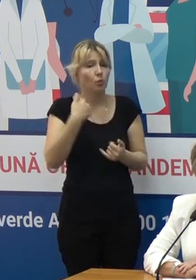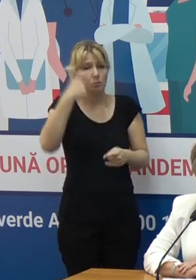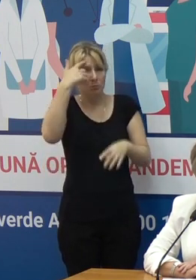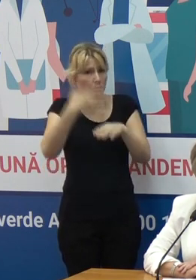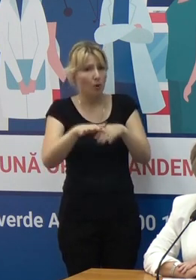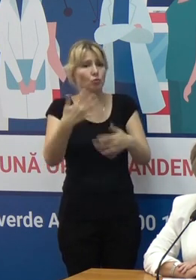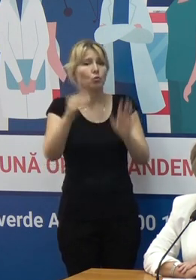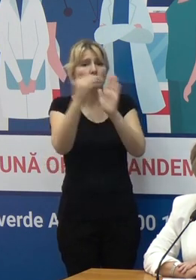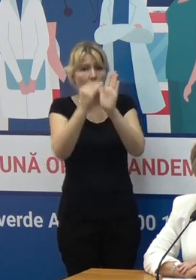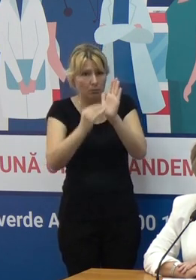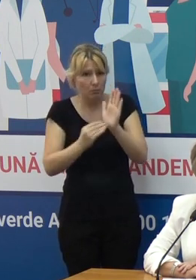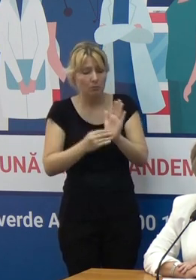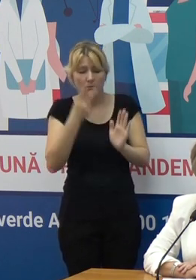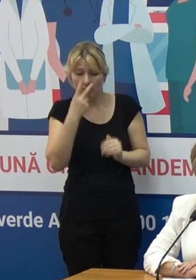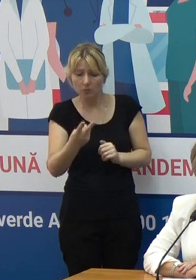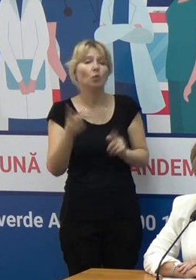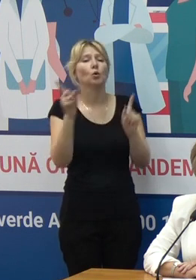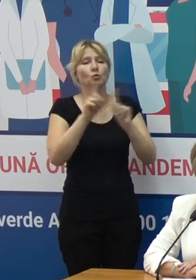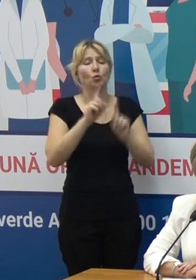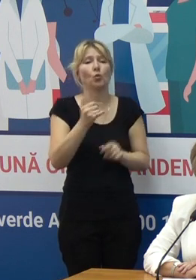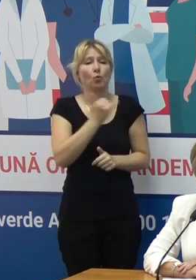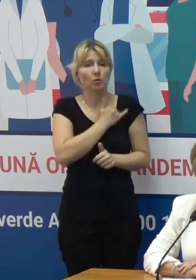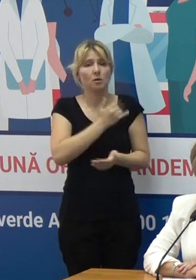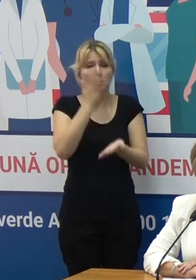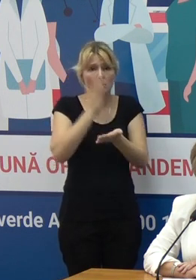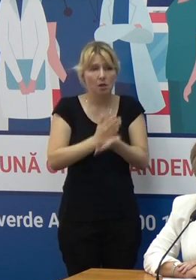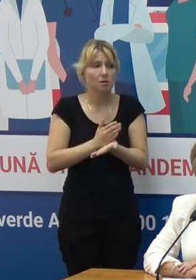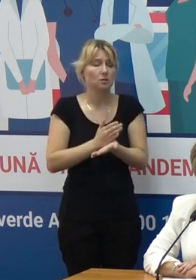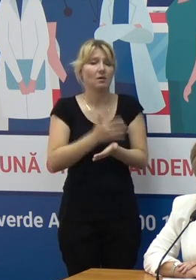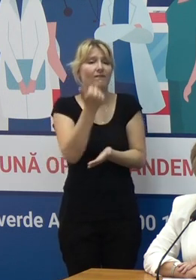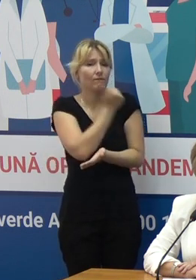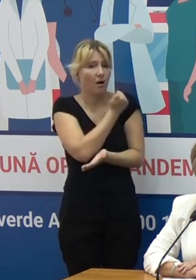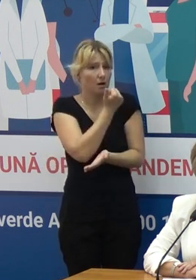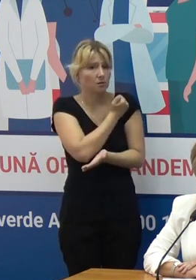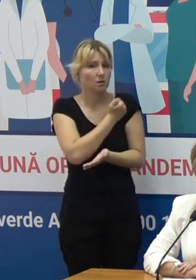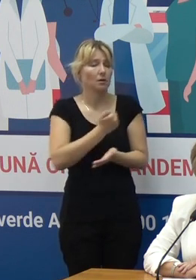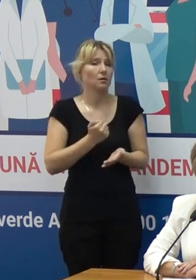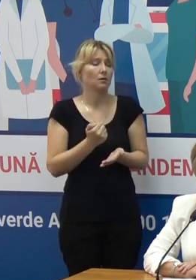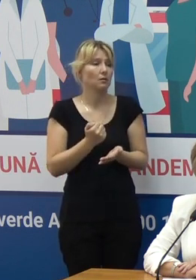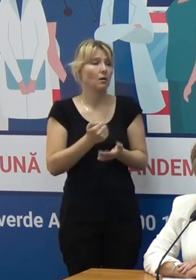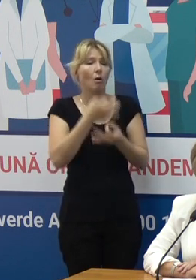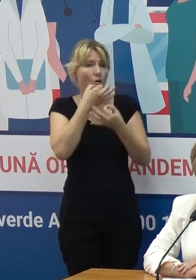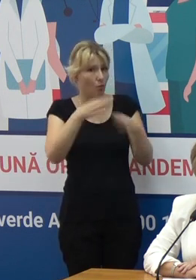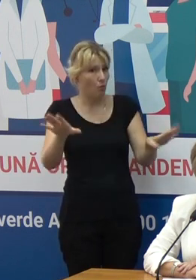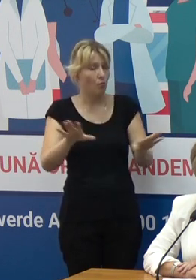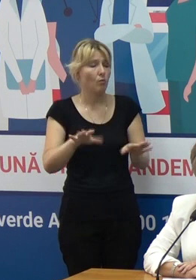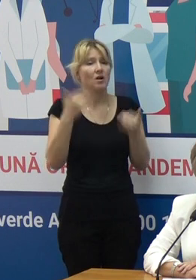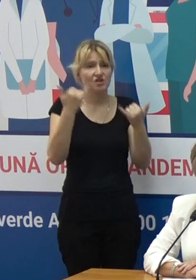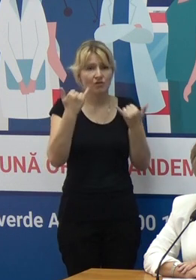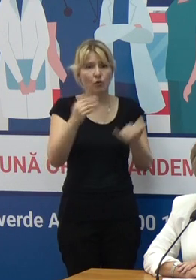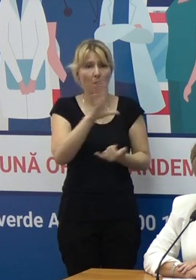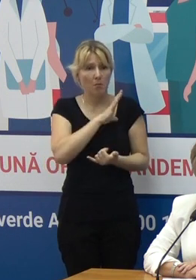datele proprie de care dispunem în Republica Moldova, am menționat deja astăzi